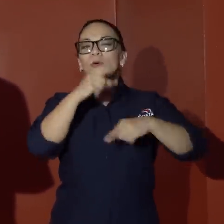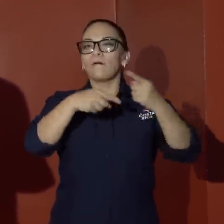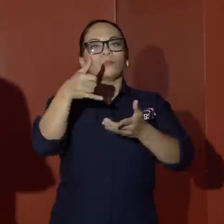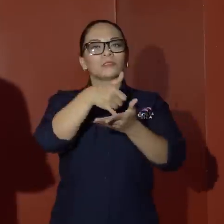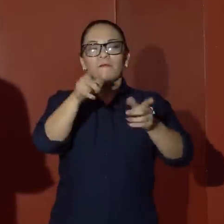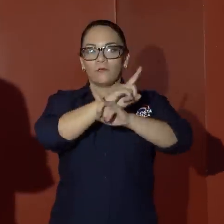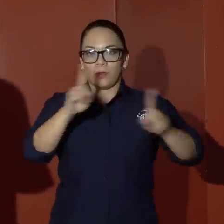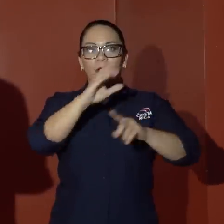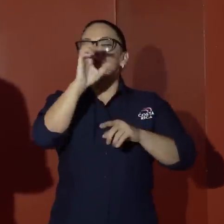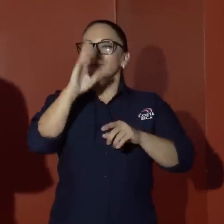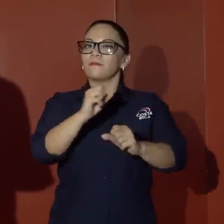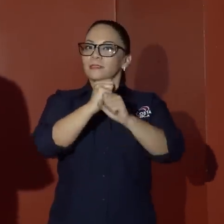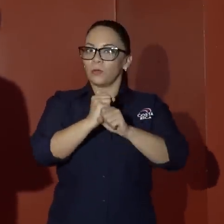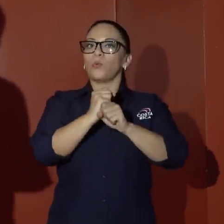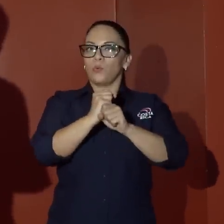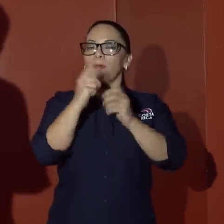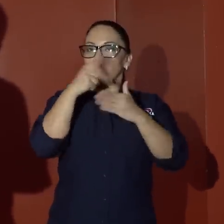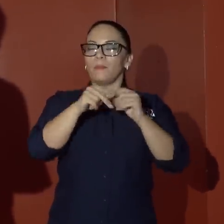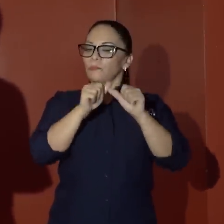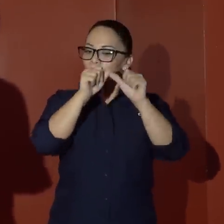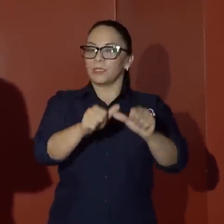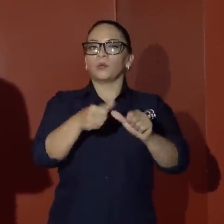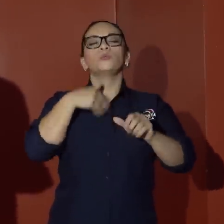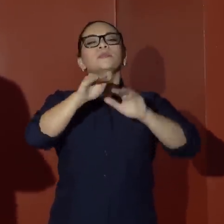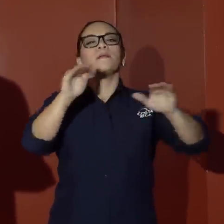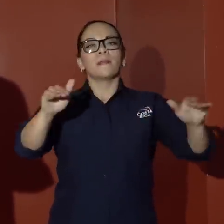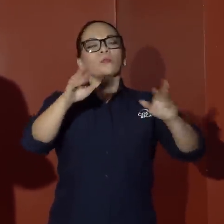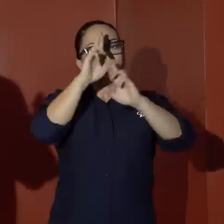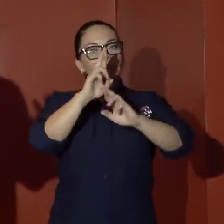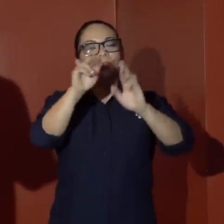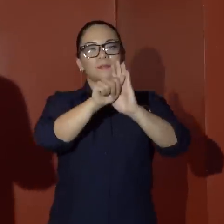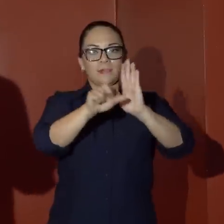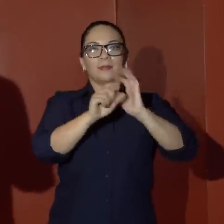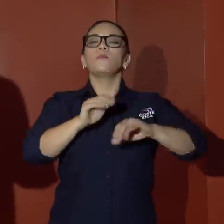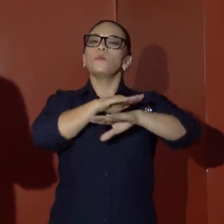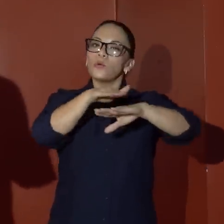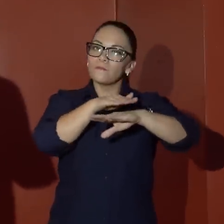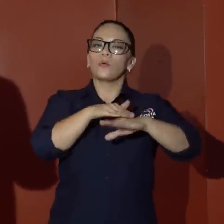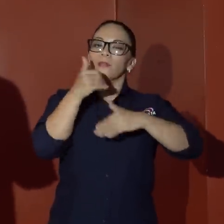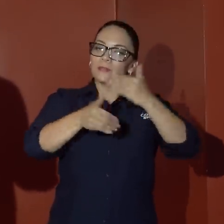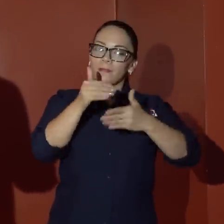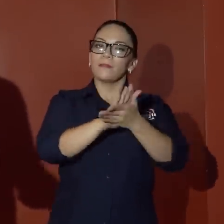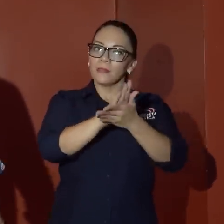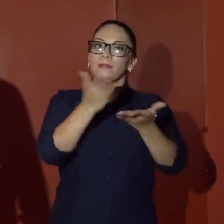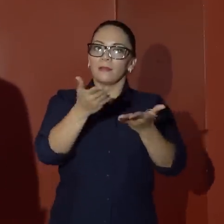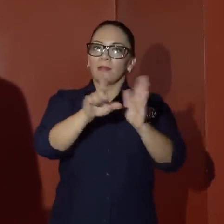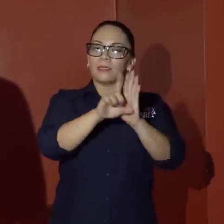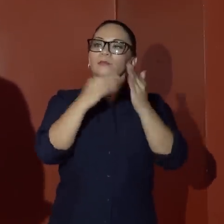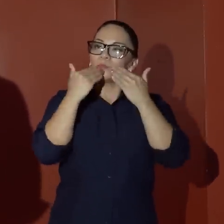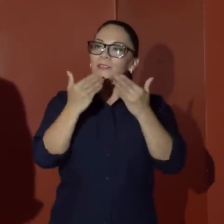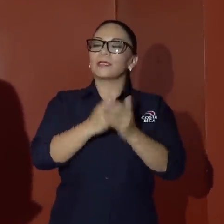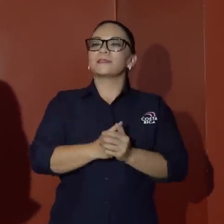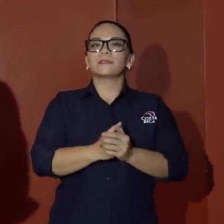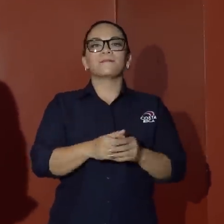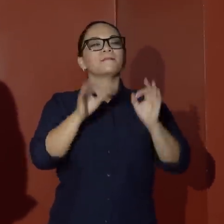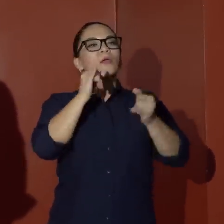a aflojar con Costa Rica Segura, y un llamado respetuoso al Congreso, para que por favor tramiten esas leyes rápidas. Muchas gracias.